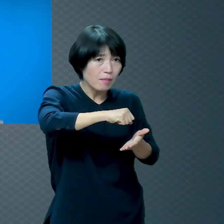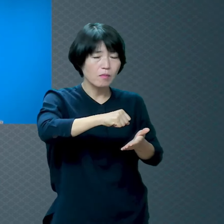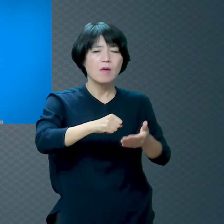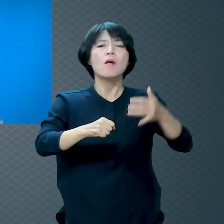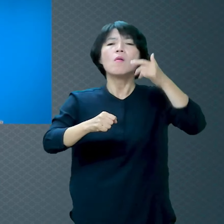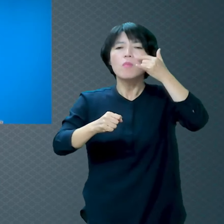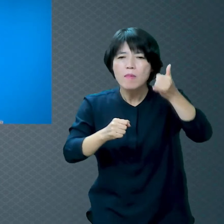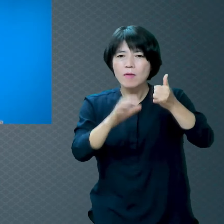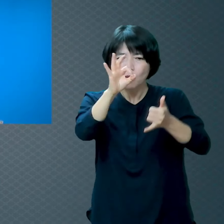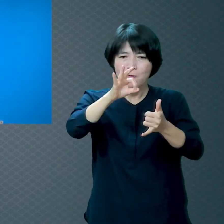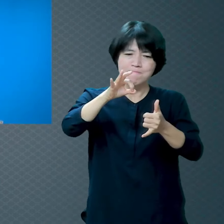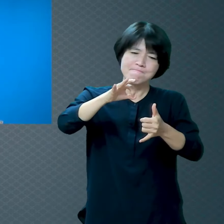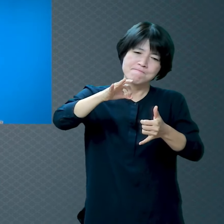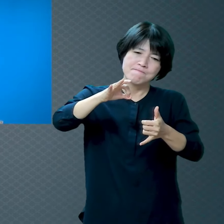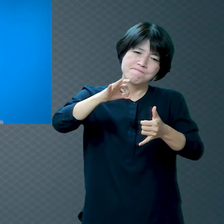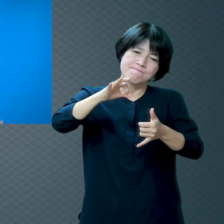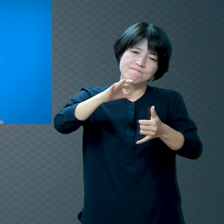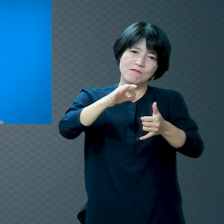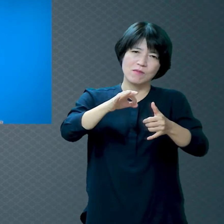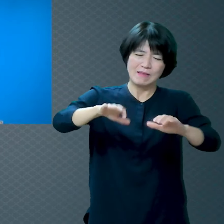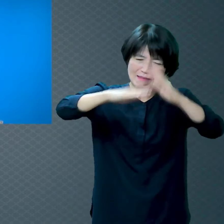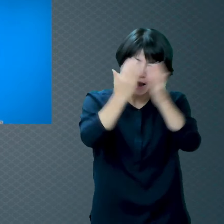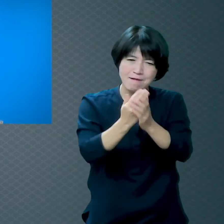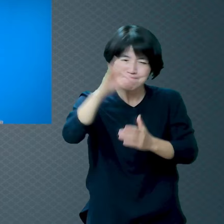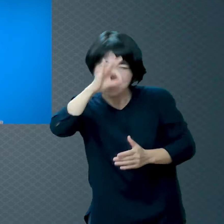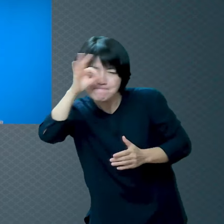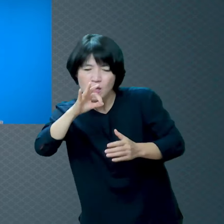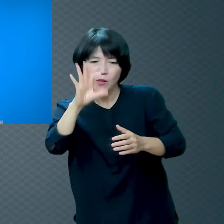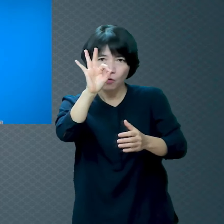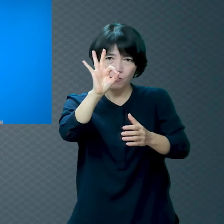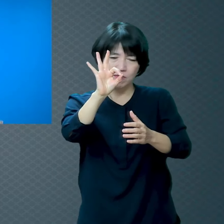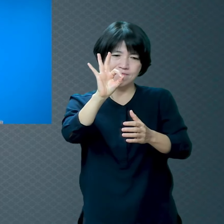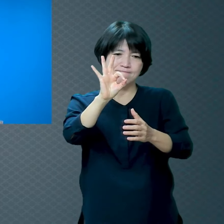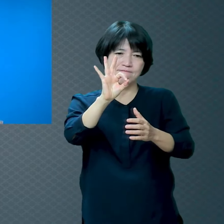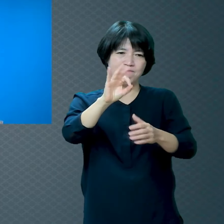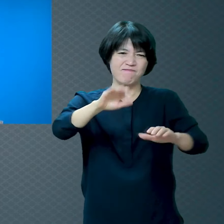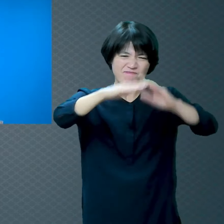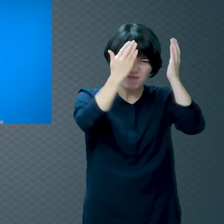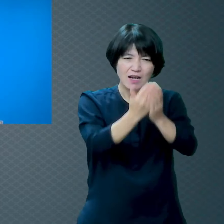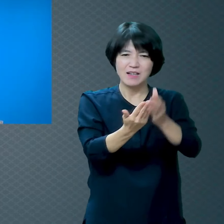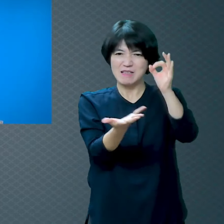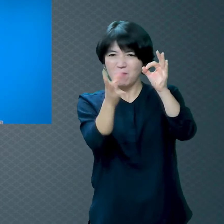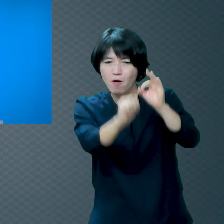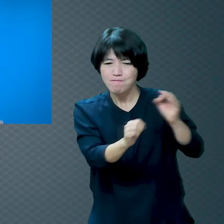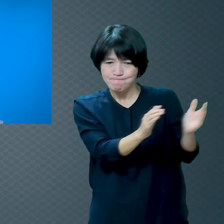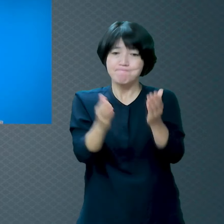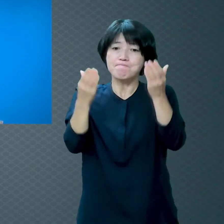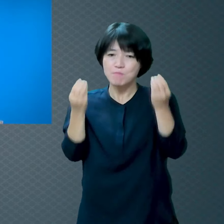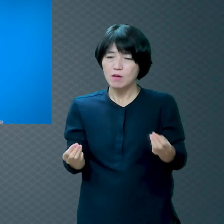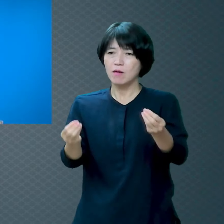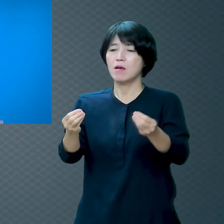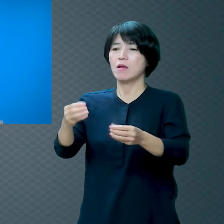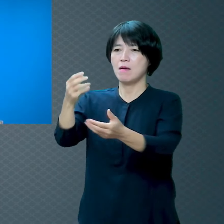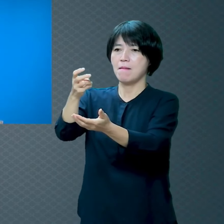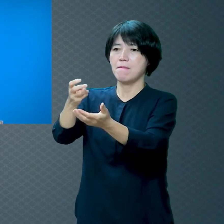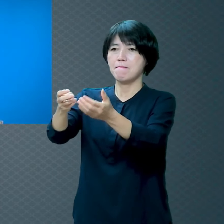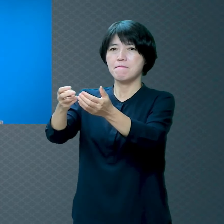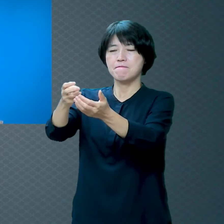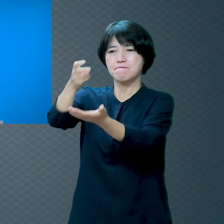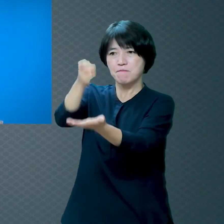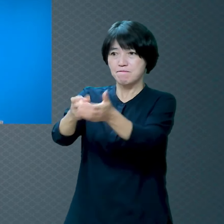해가지고 10억 갚고 자식 빼내오려고 하겠죠 하나님이 그러시는 거예요 그러니까